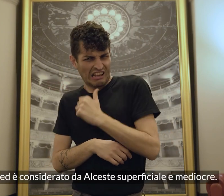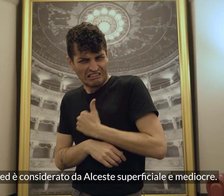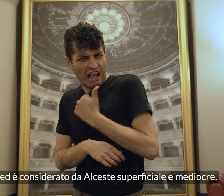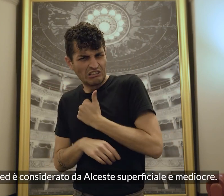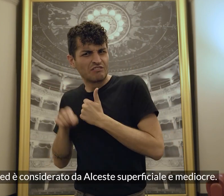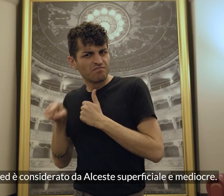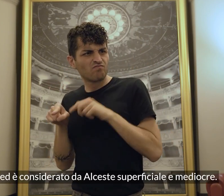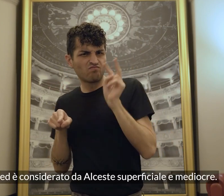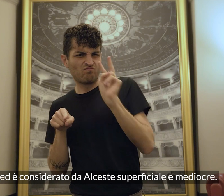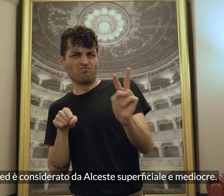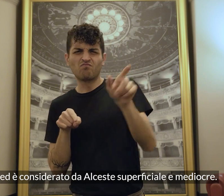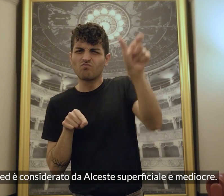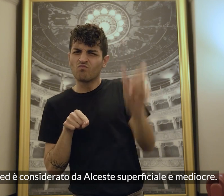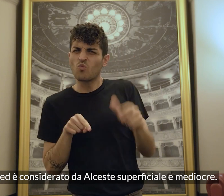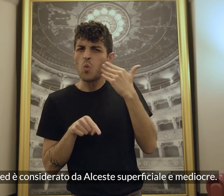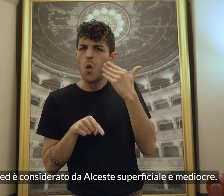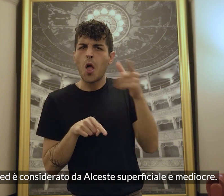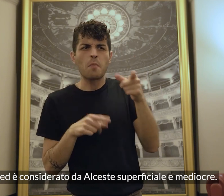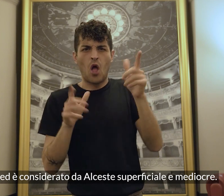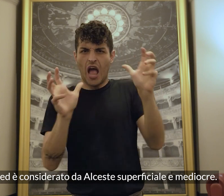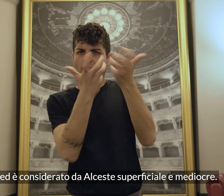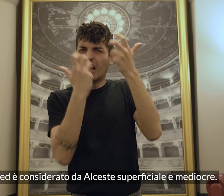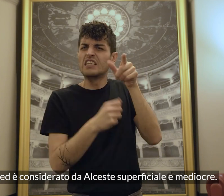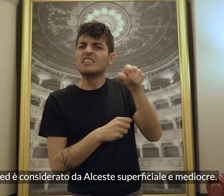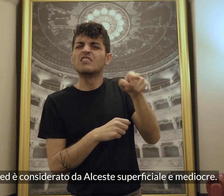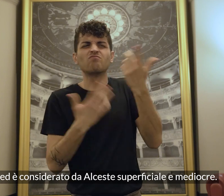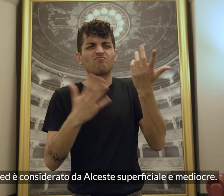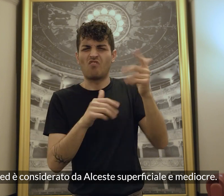superficiale e mediocre.